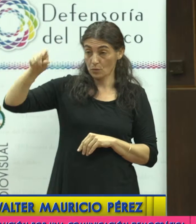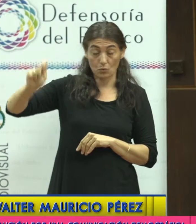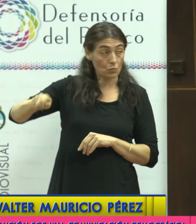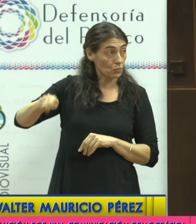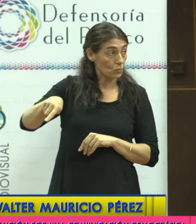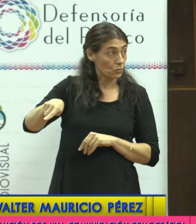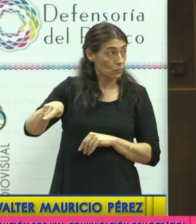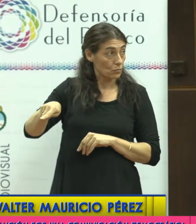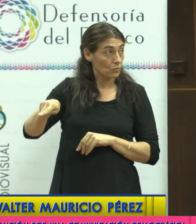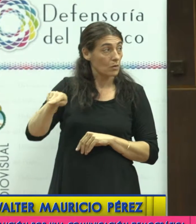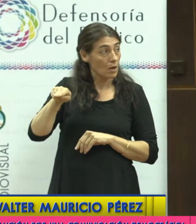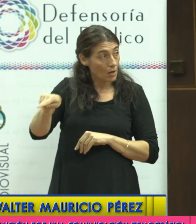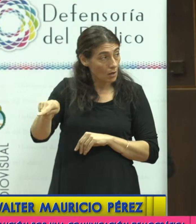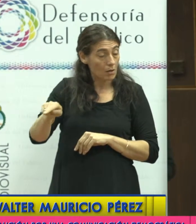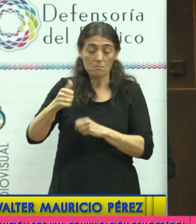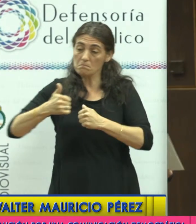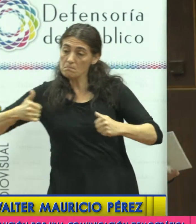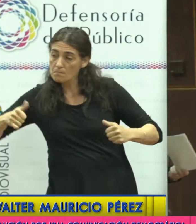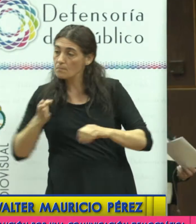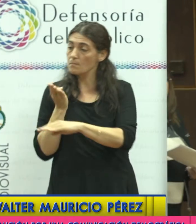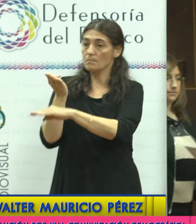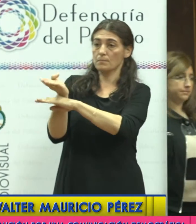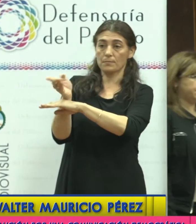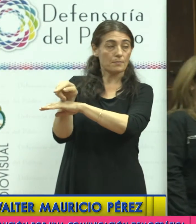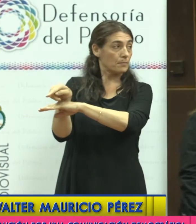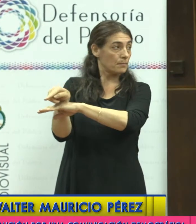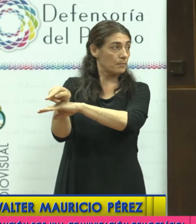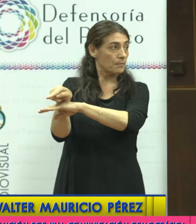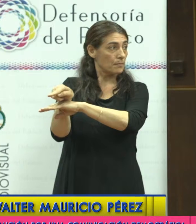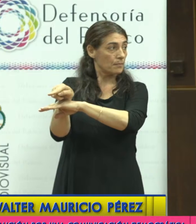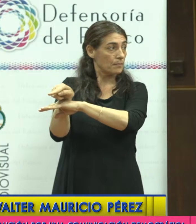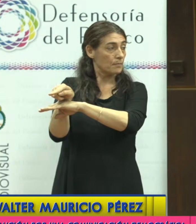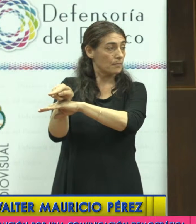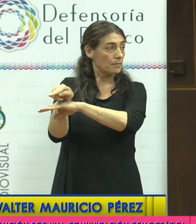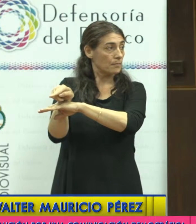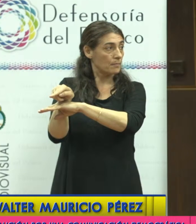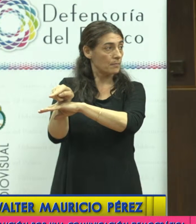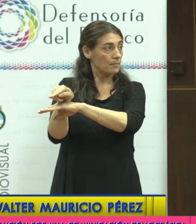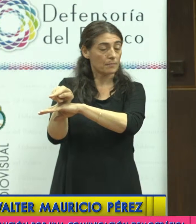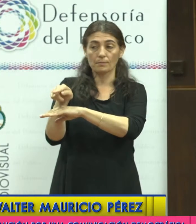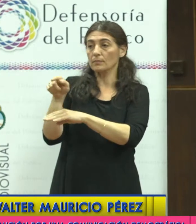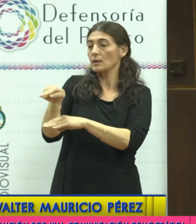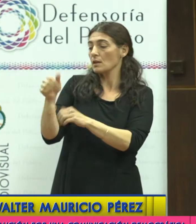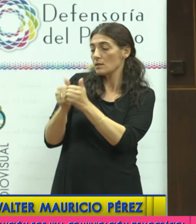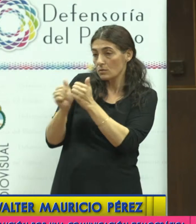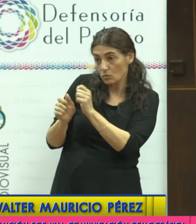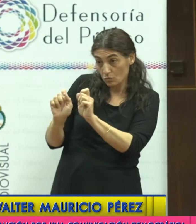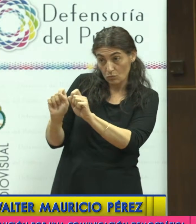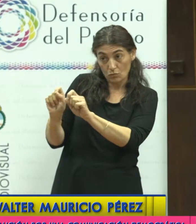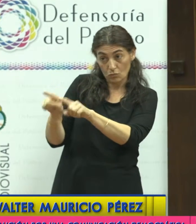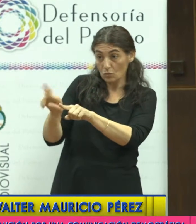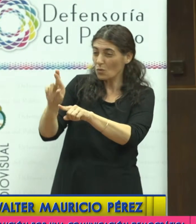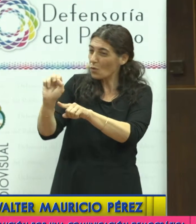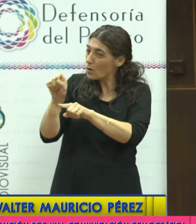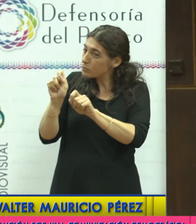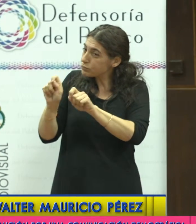exigirle a la Corte Suprema de que haga honor a la historia que tiene y al rol que le